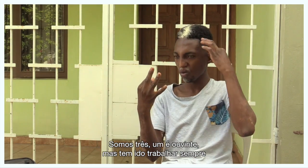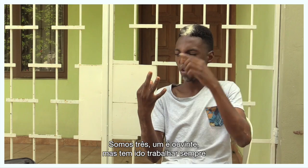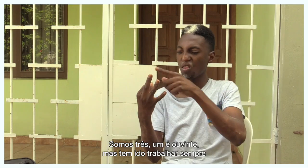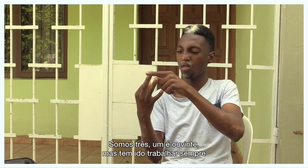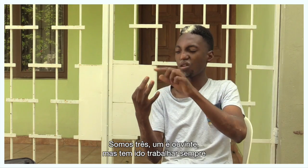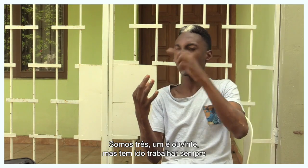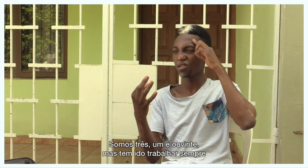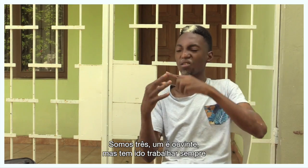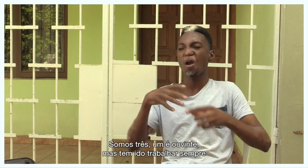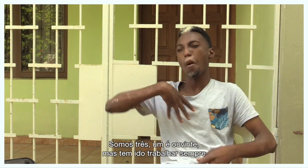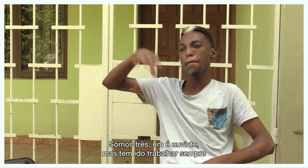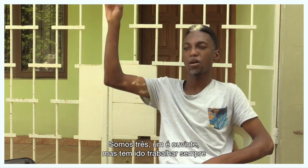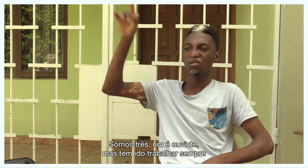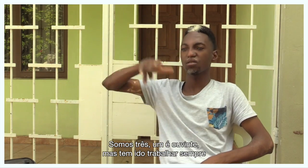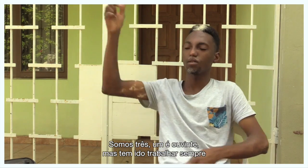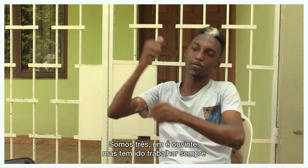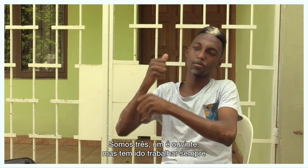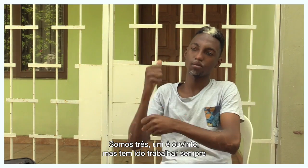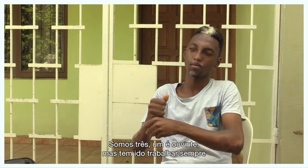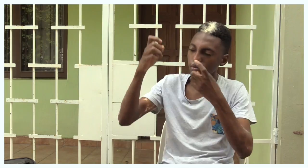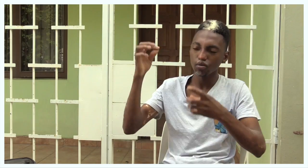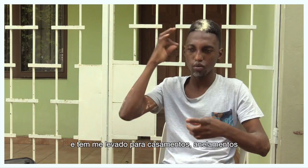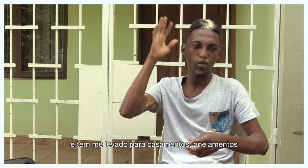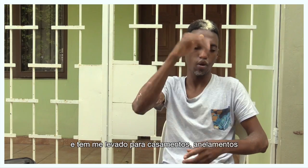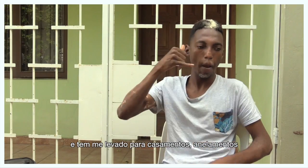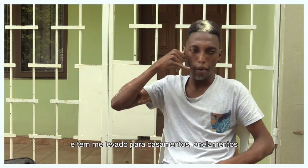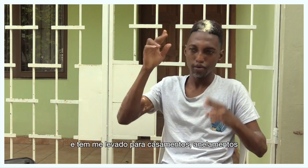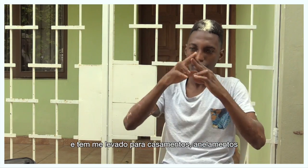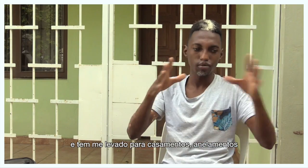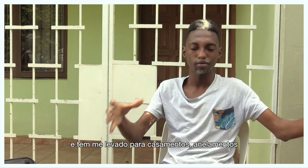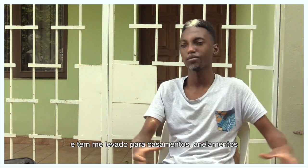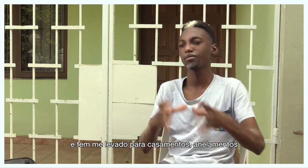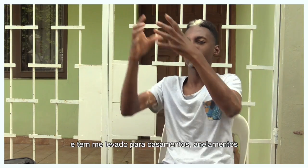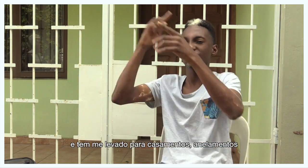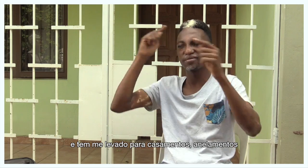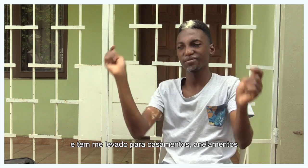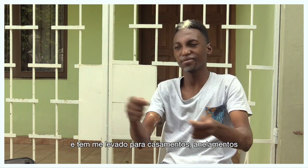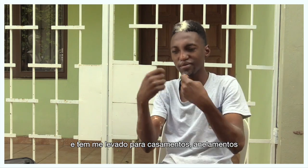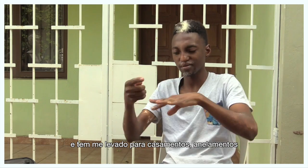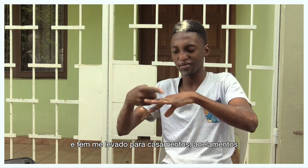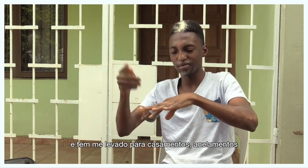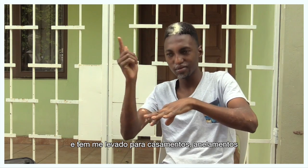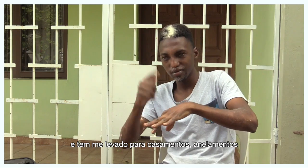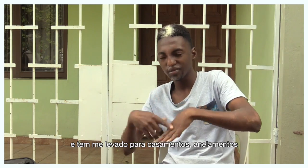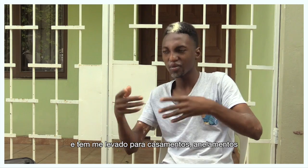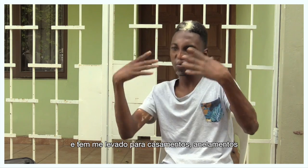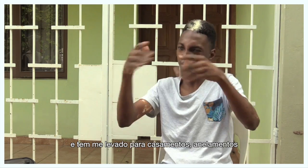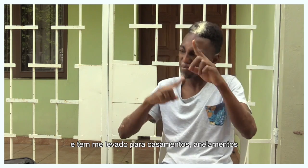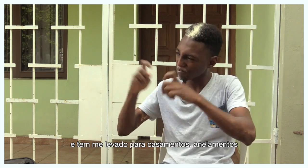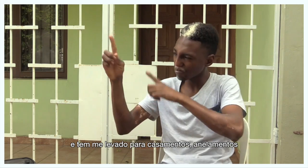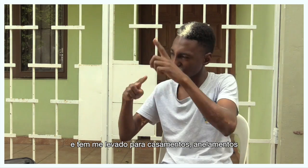Um ouvinte, mas o outro sempre tem ido trabalhar e levou-me para casamento, anilamento.